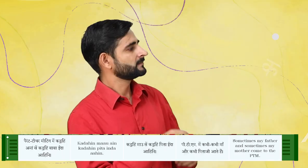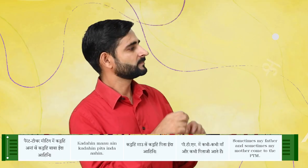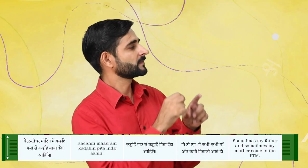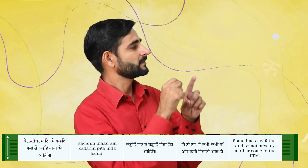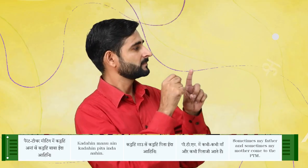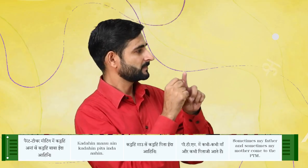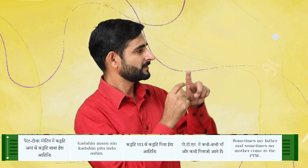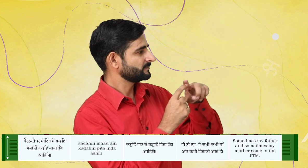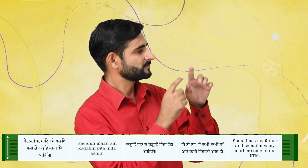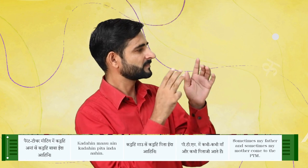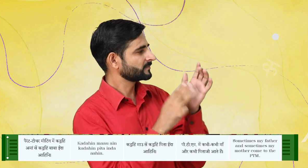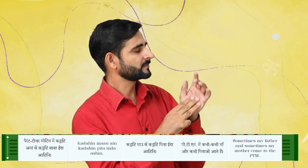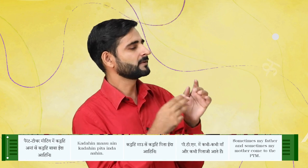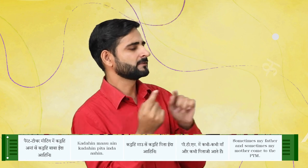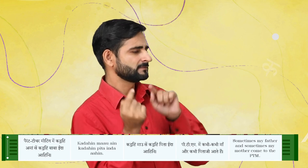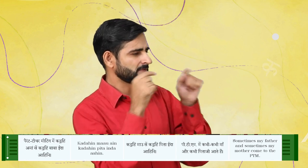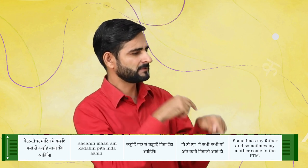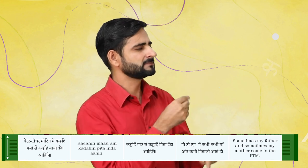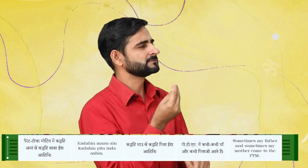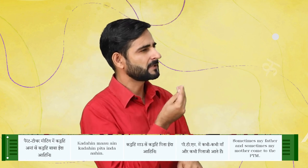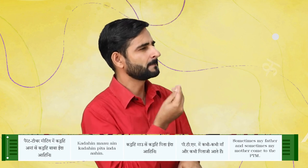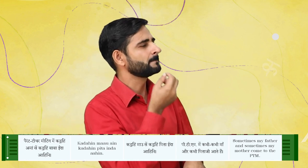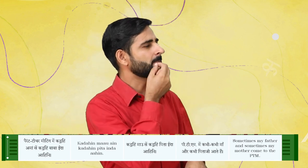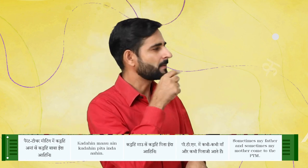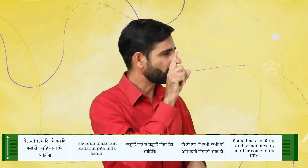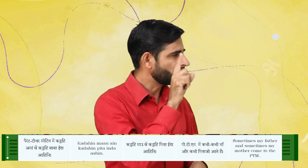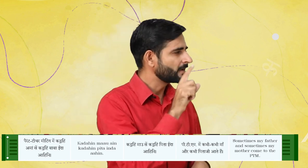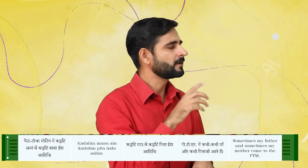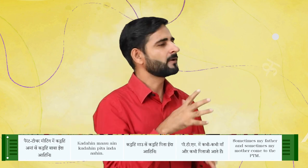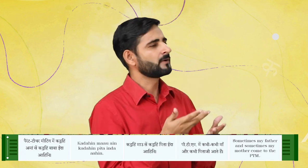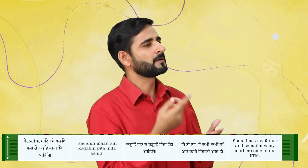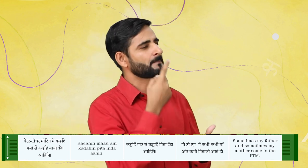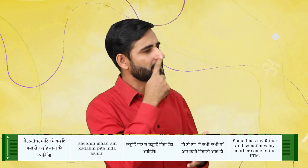पेरेंटीचर मीटिंग में कदें अम्मा से कदें बाबा इंदा आहें?